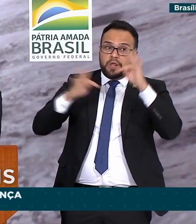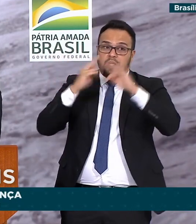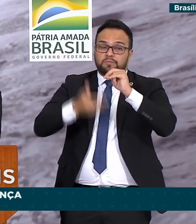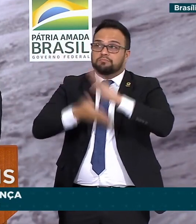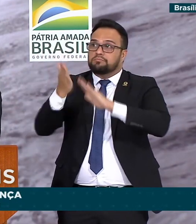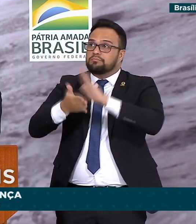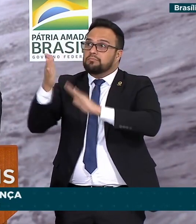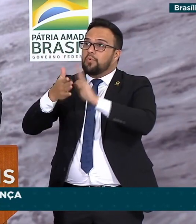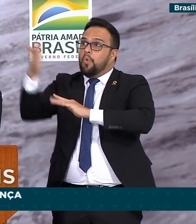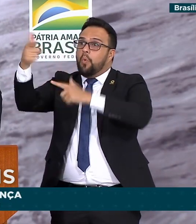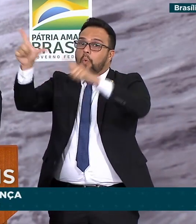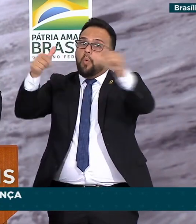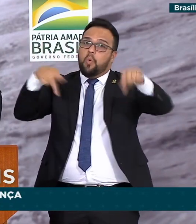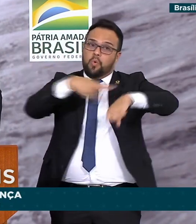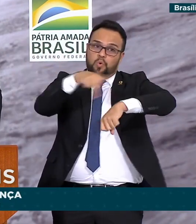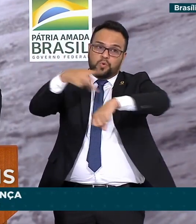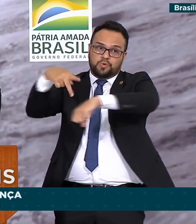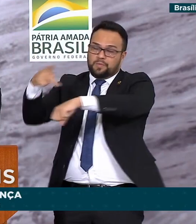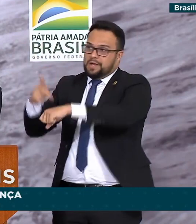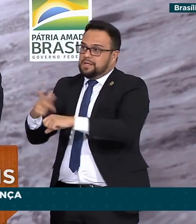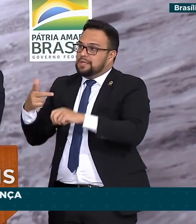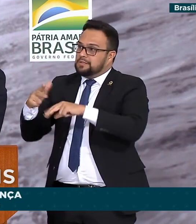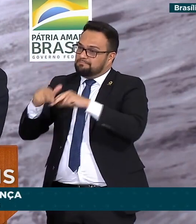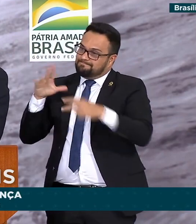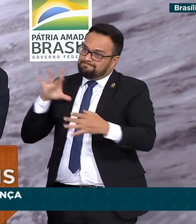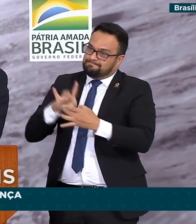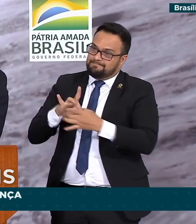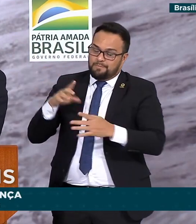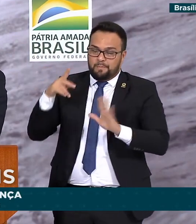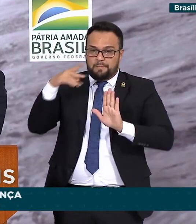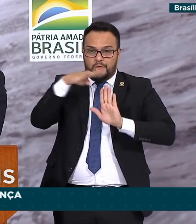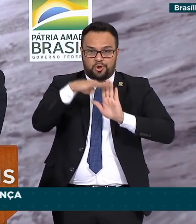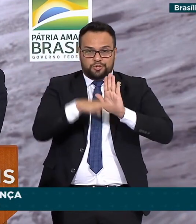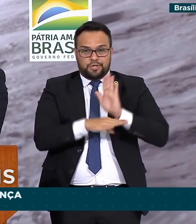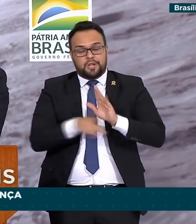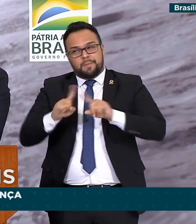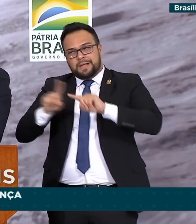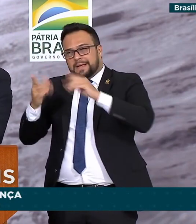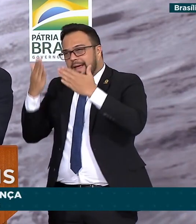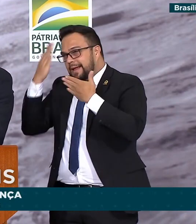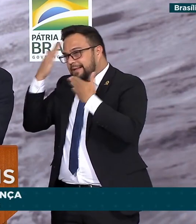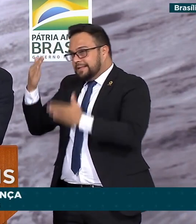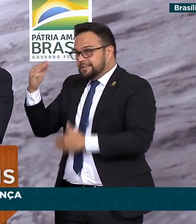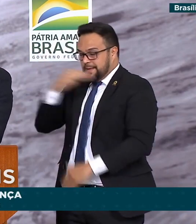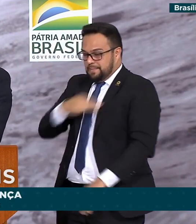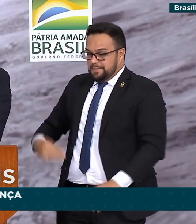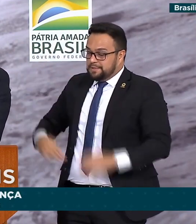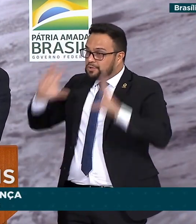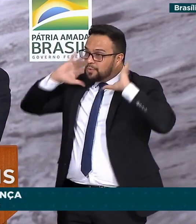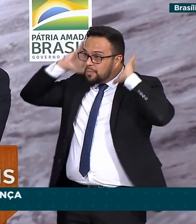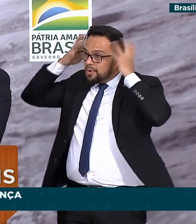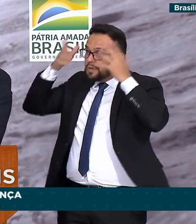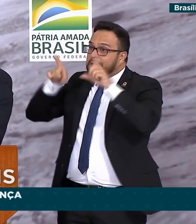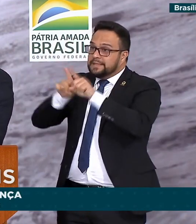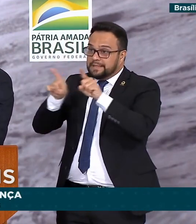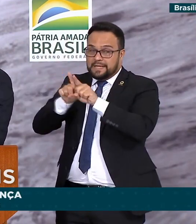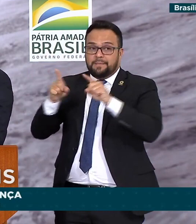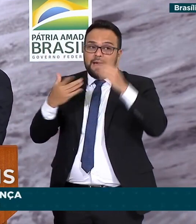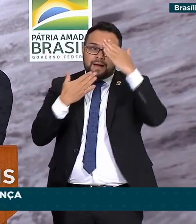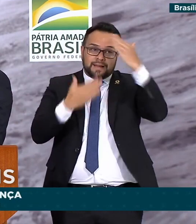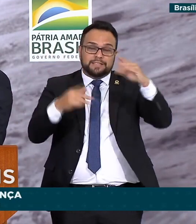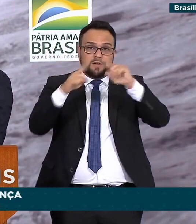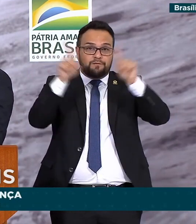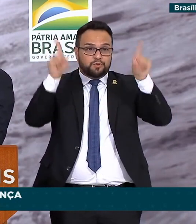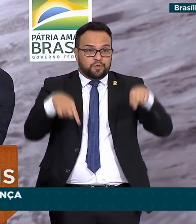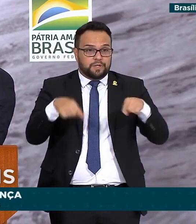brasileira nesse projeto. Mas dizer, presidente, aqui ao agradecer o ministro Marcos Pontes e a equipe, agradecer aos funcionários do Itamaraty, tanto